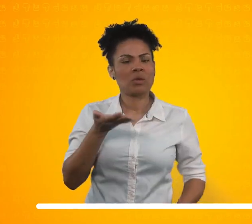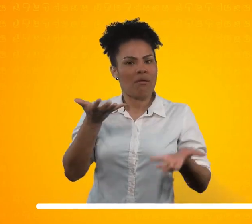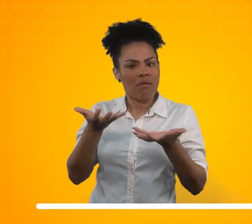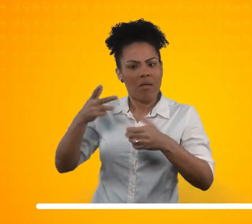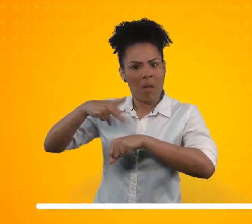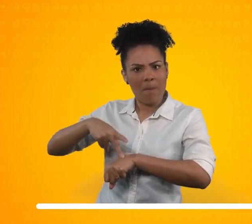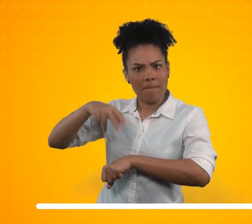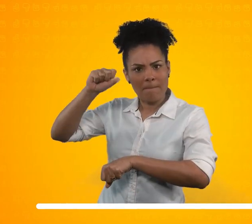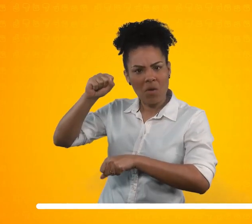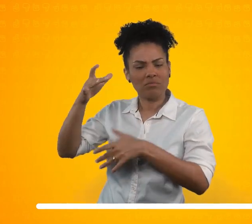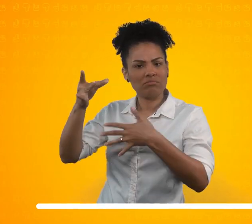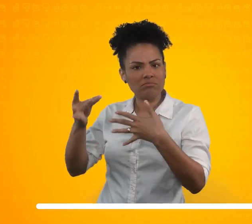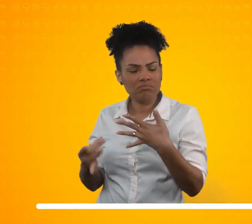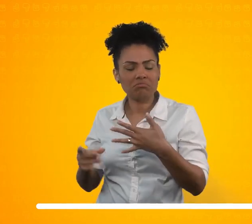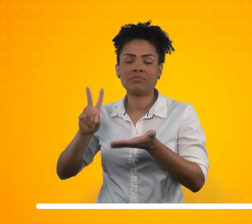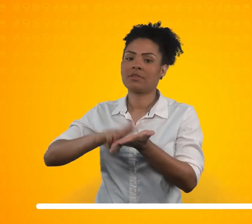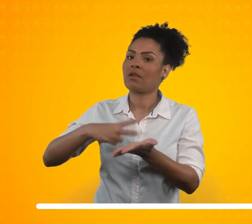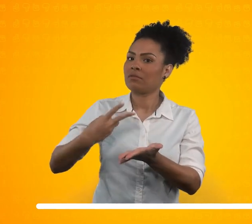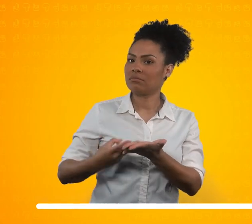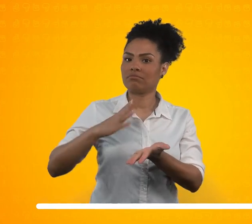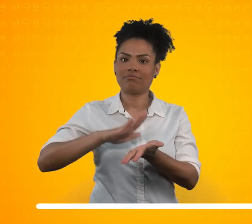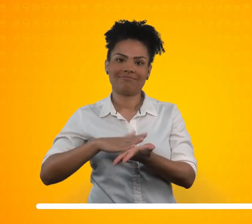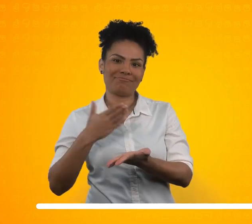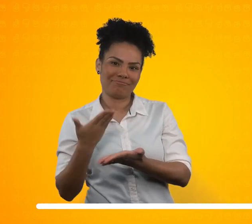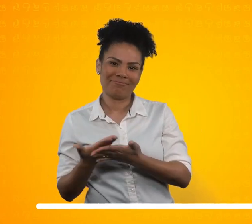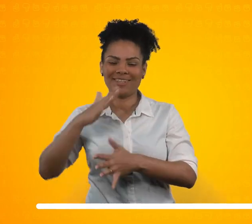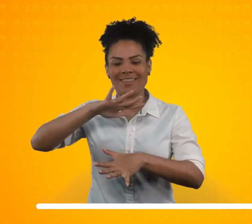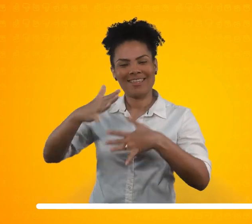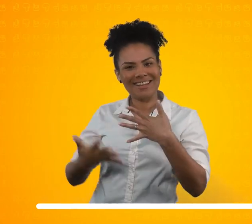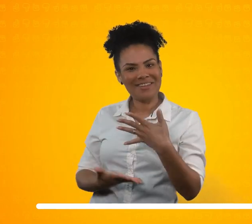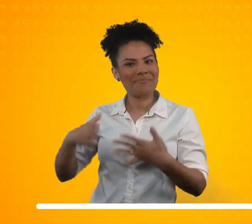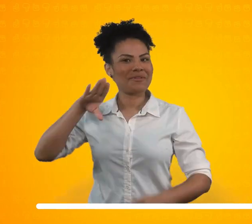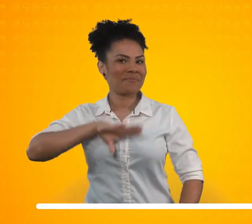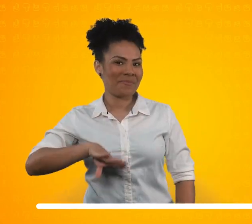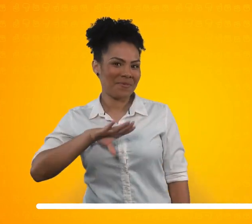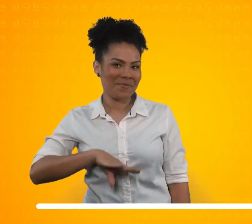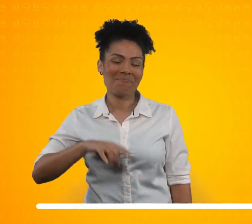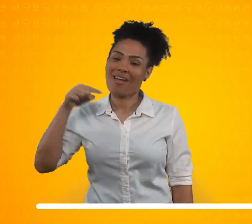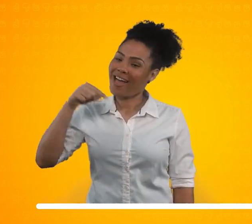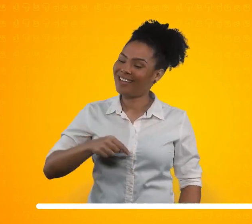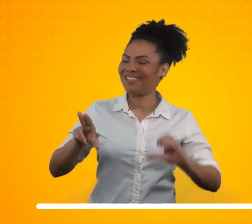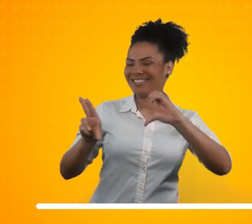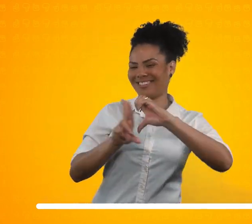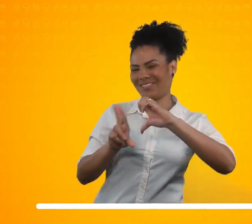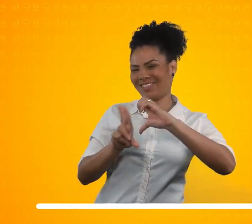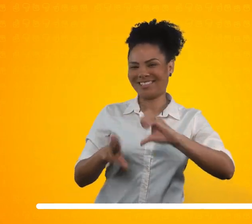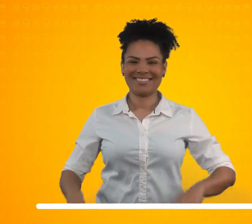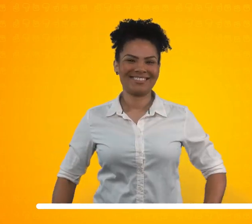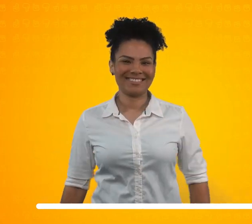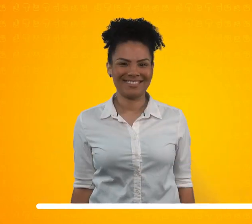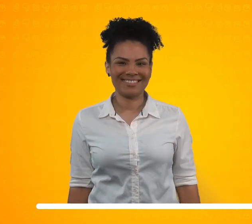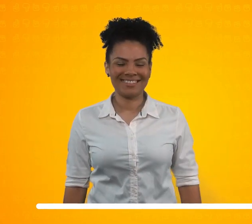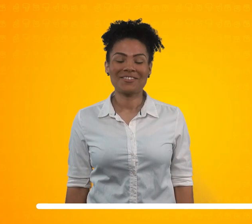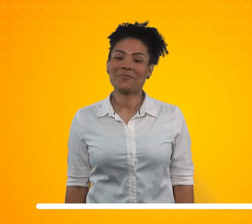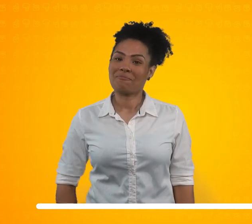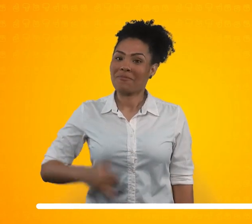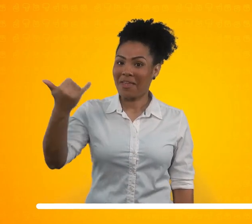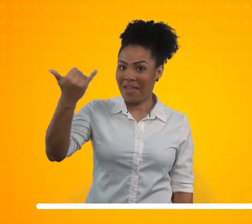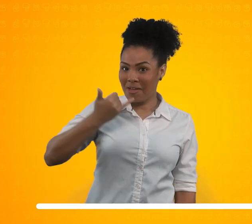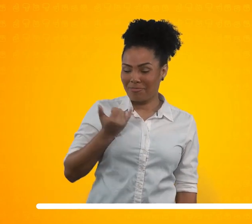pode fazer após, em tradução e interpretação, de Libras Português aqui na Uníntese mesmo. Entra em contato